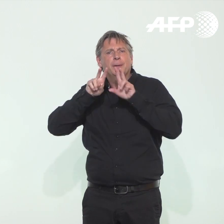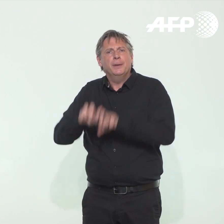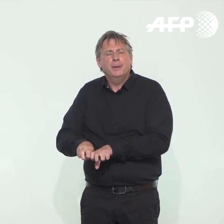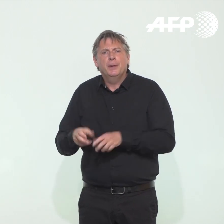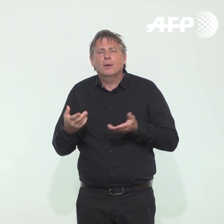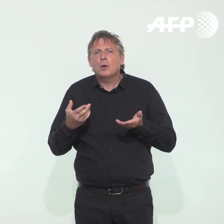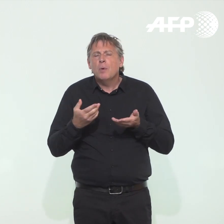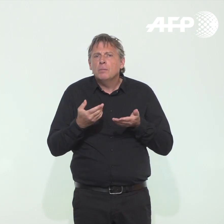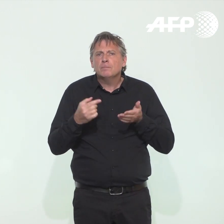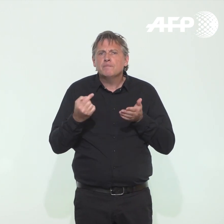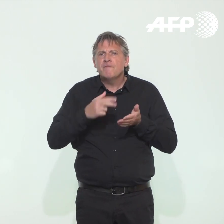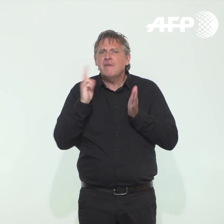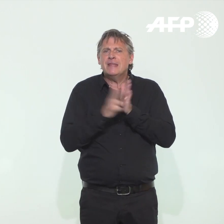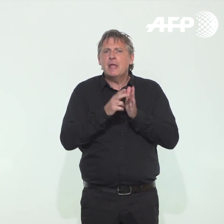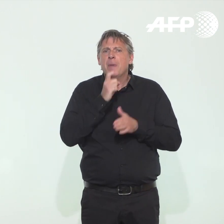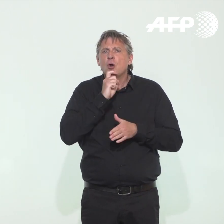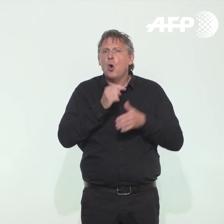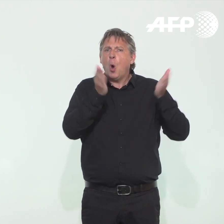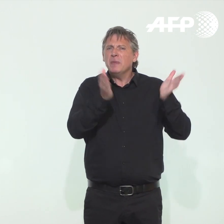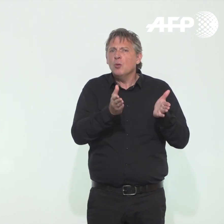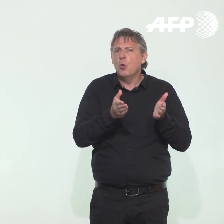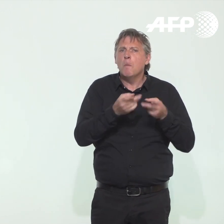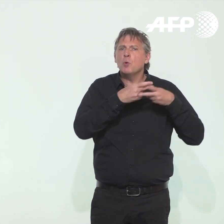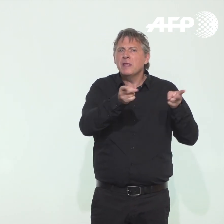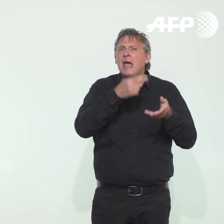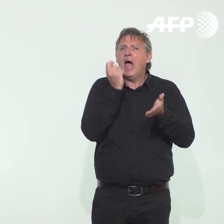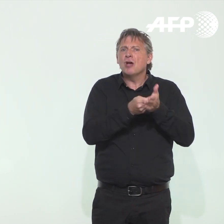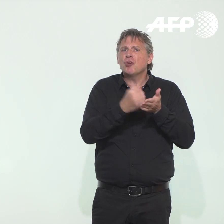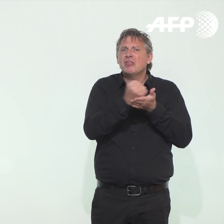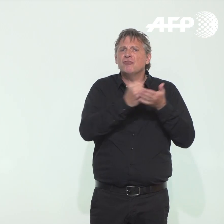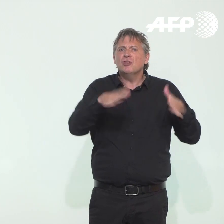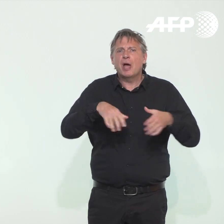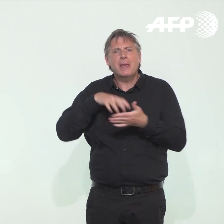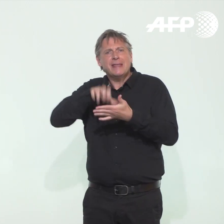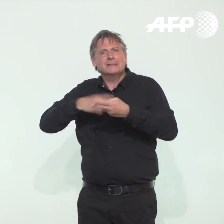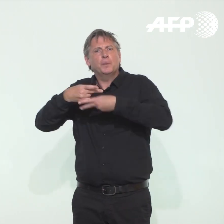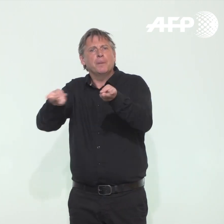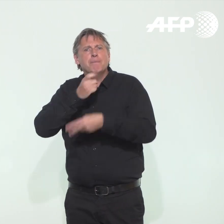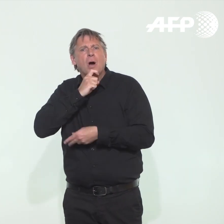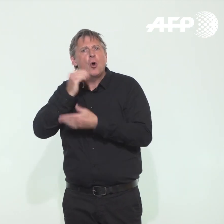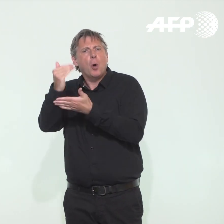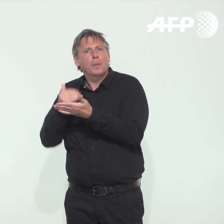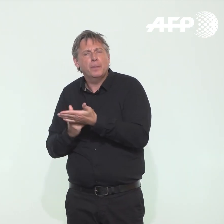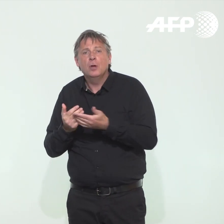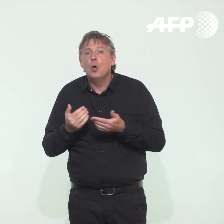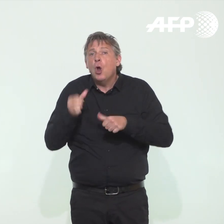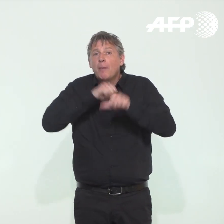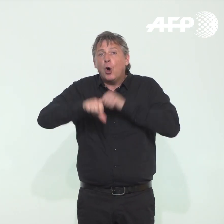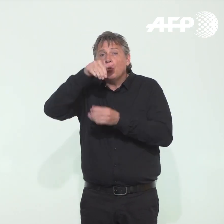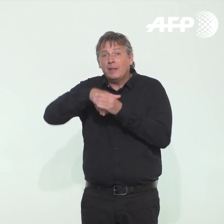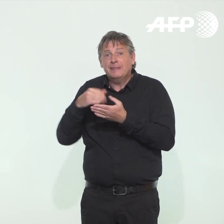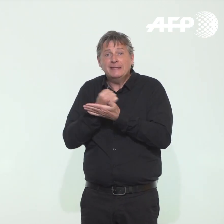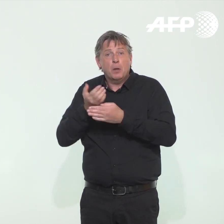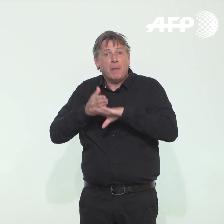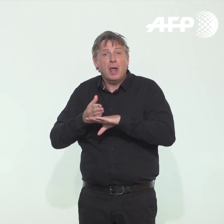tests validés, des hôpitaux publics achètent déjà leurs tests ? Il y a effectivement de nombreux tests qui sont disponibles dans les laboratoires. Ce sont ces tests